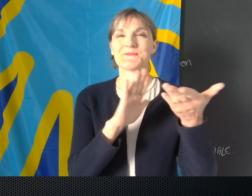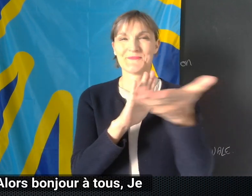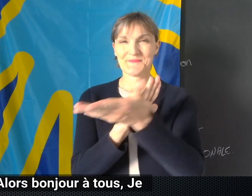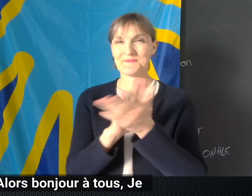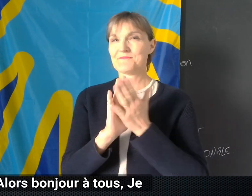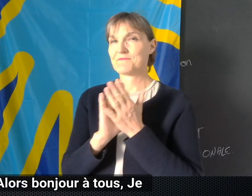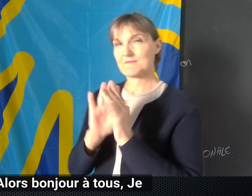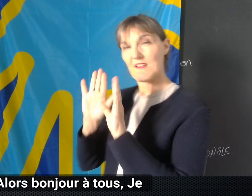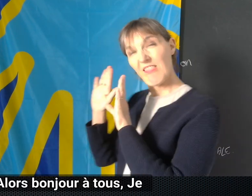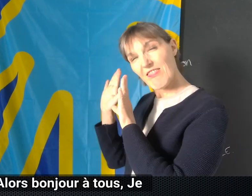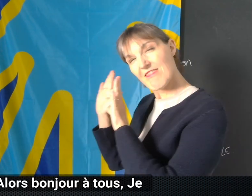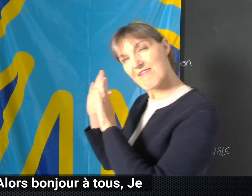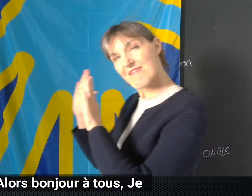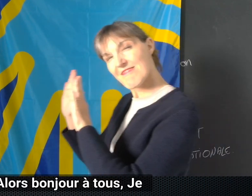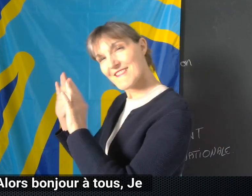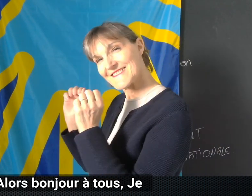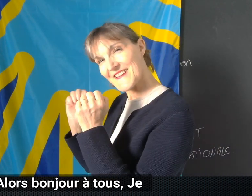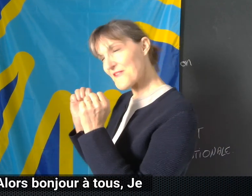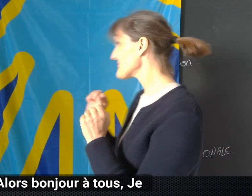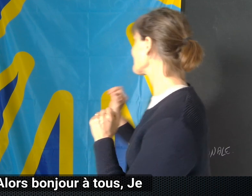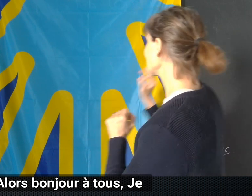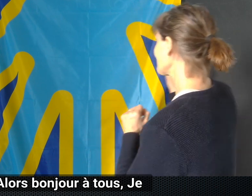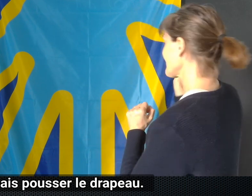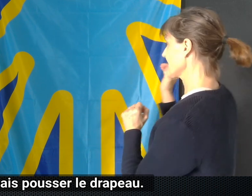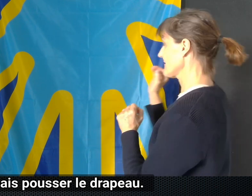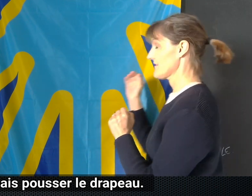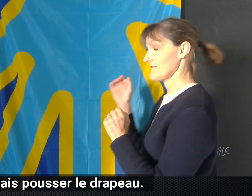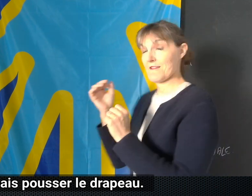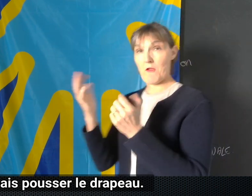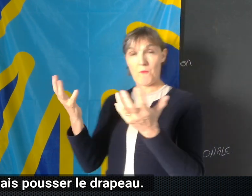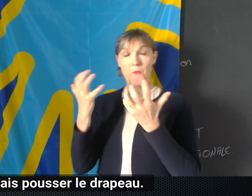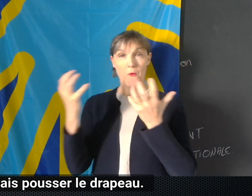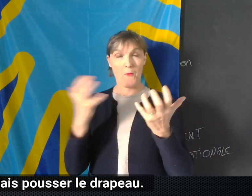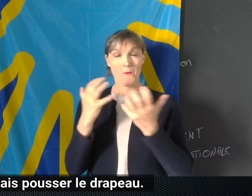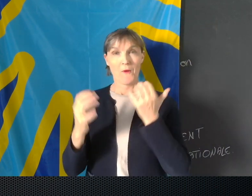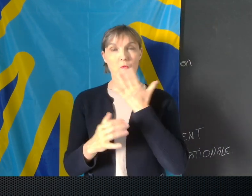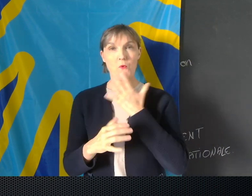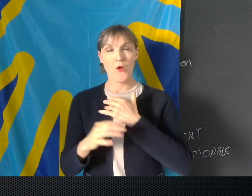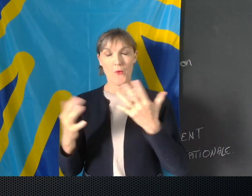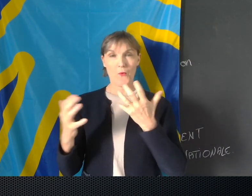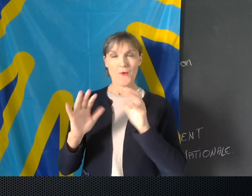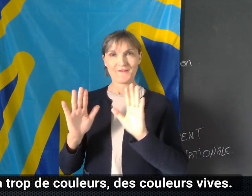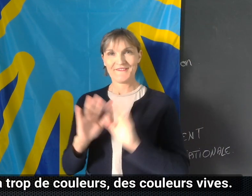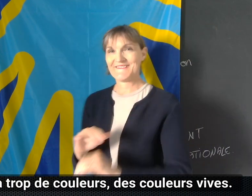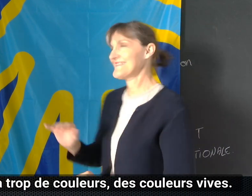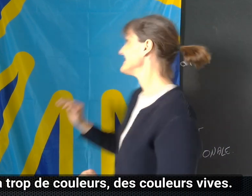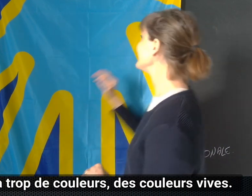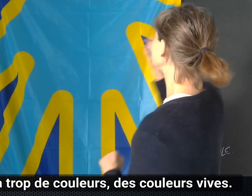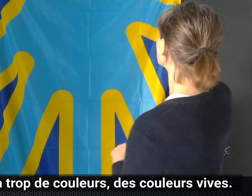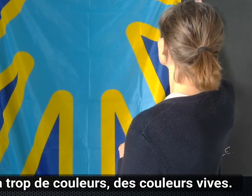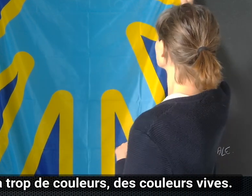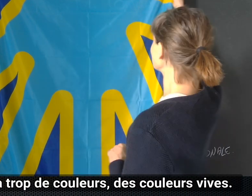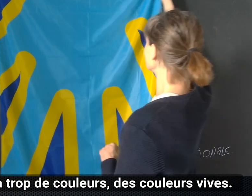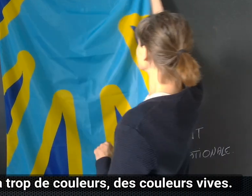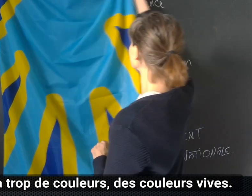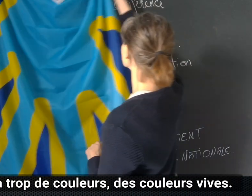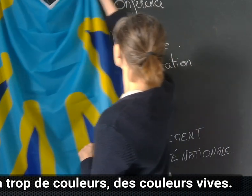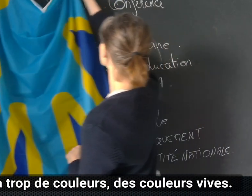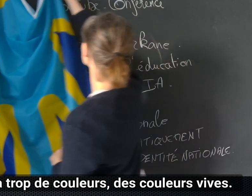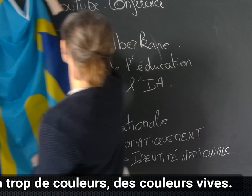Alors bonjour à tous, je vais pousser le drapeau parce que vraiment il y a trop de couleurs, des couleurs vives.